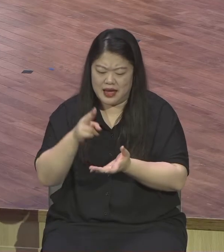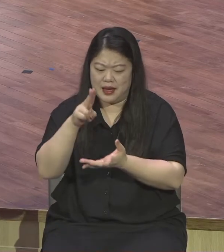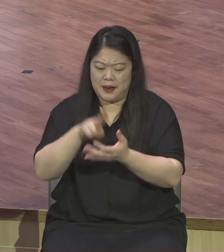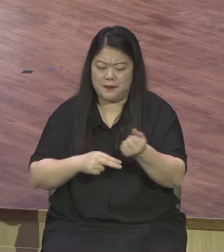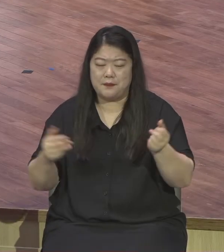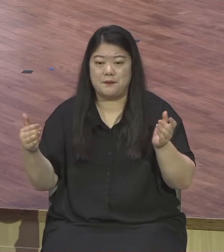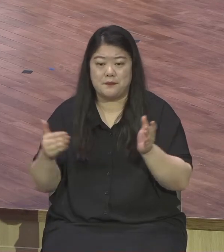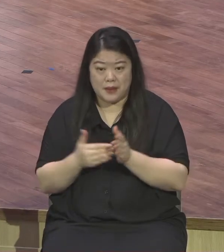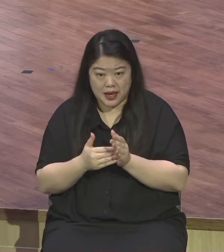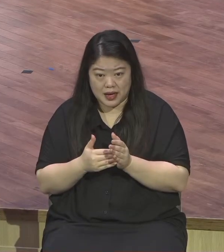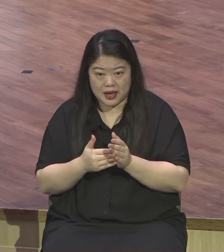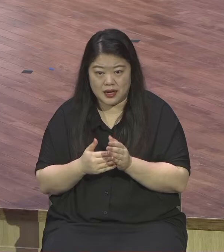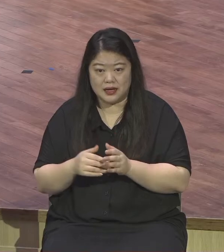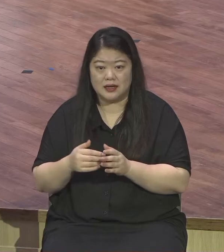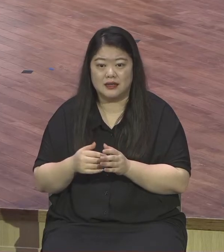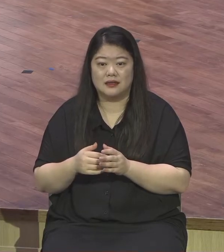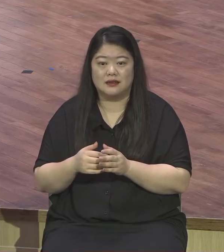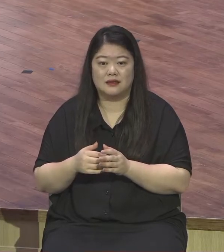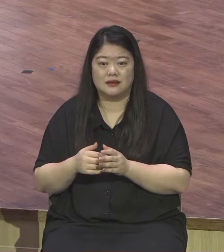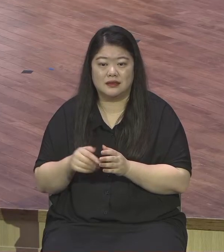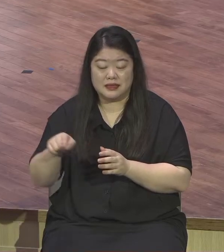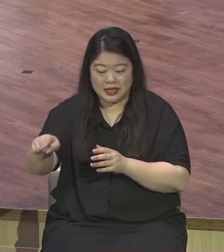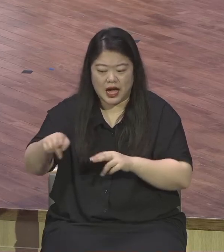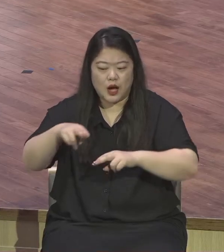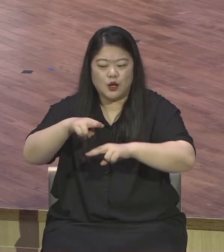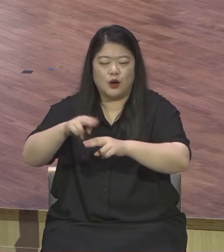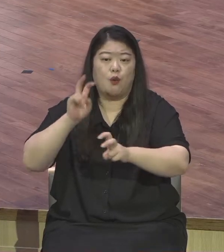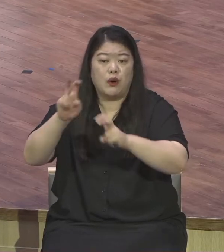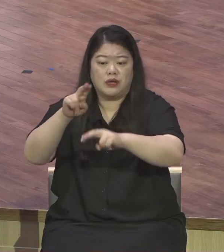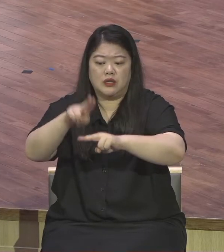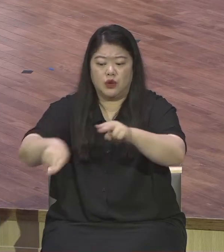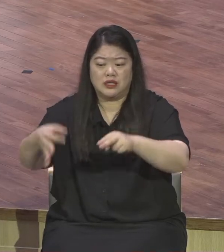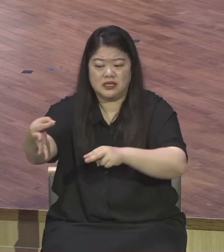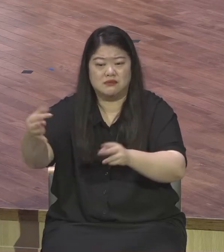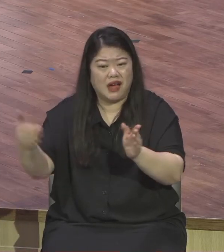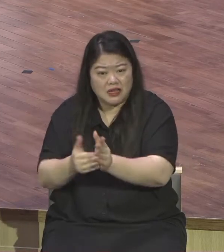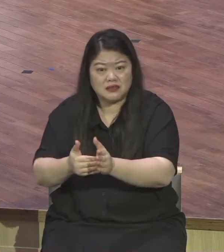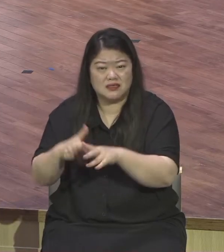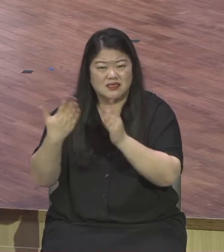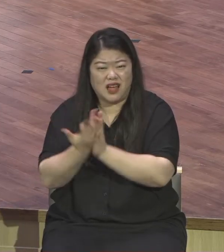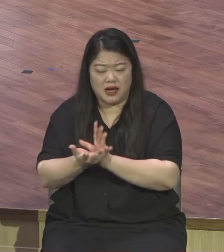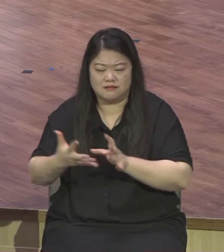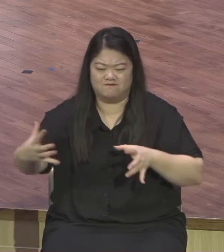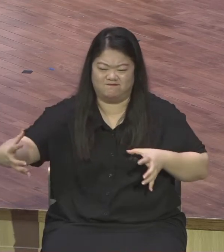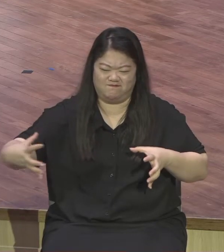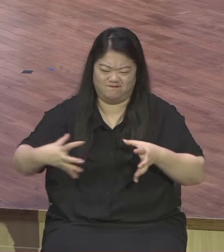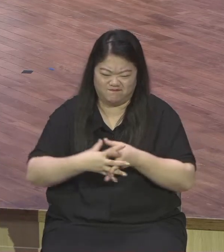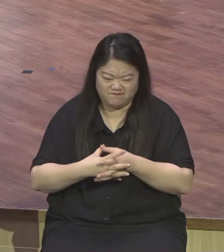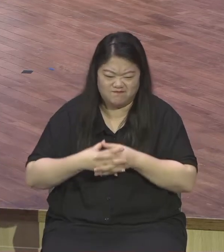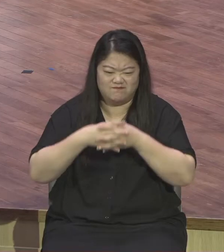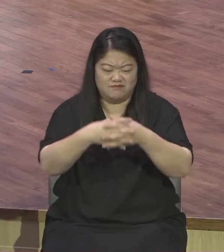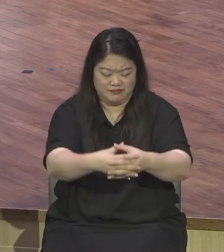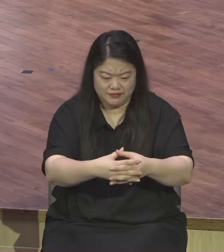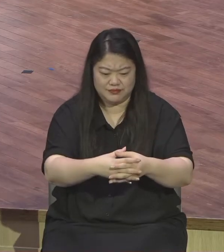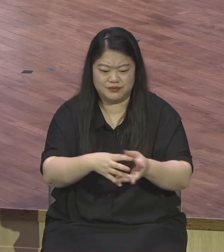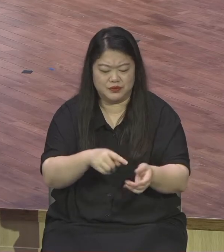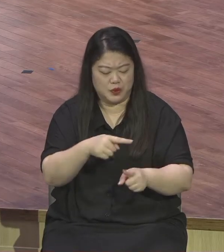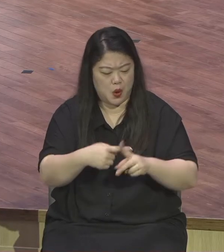퇴직금 다 미리 퇴직금 싹 다 받치고 미국으로 이민가세요 그 이후로